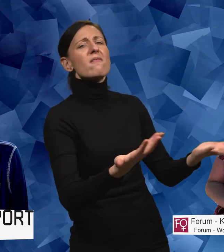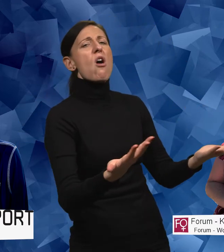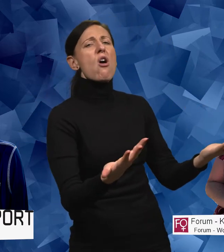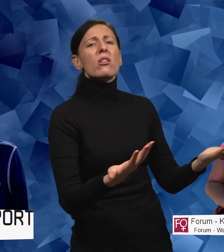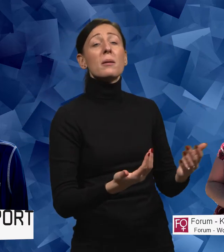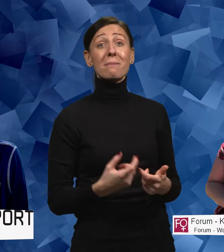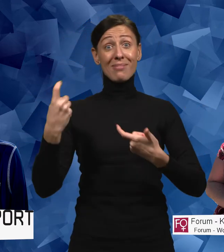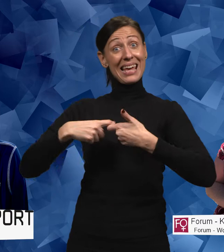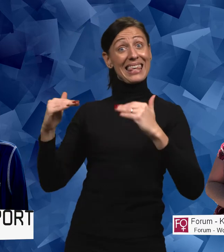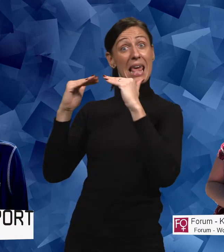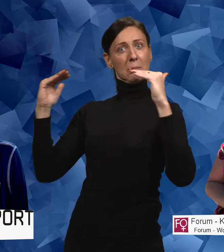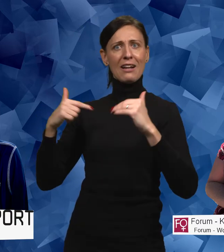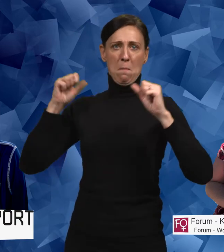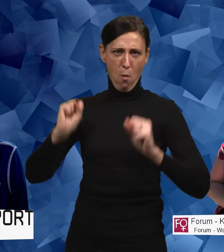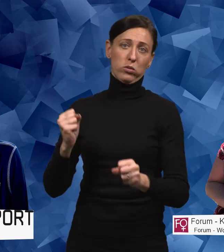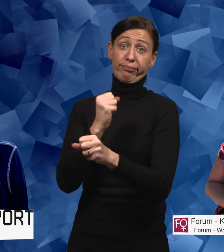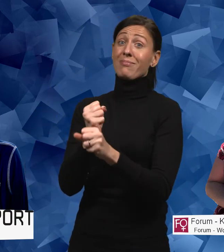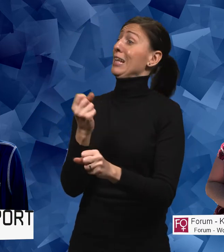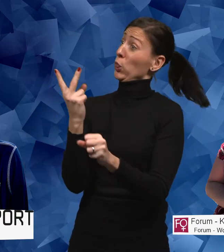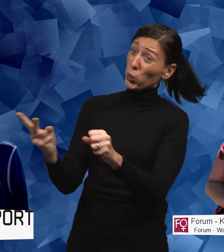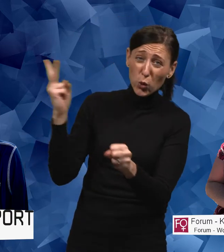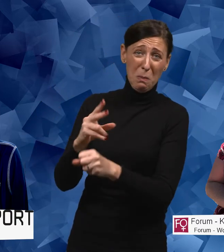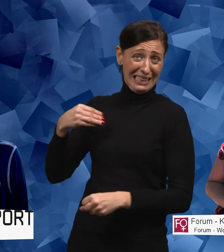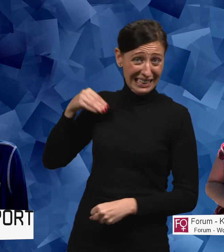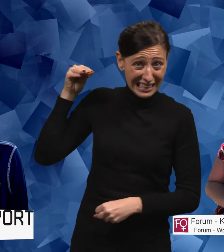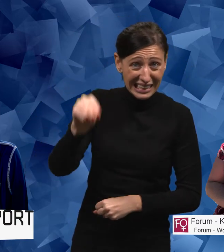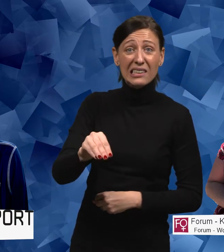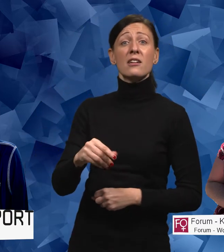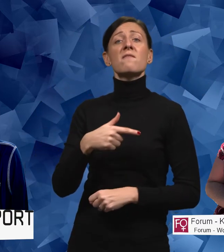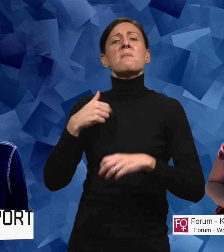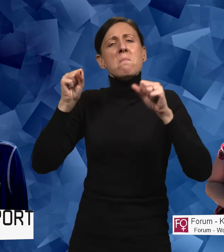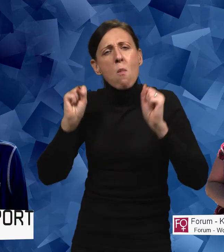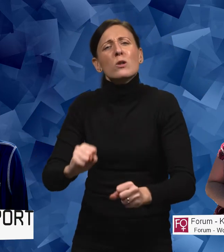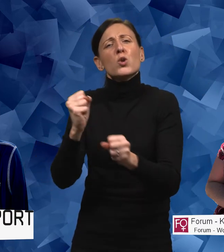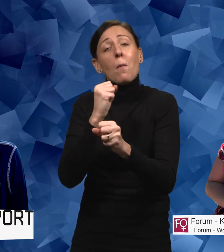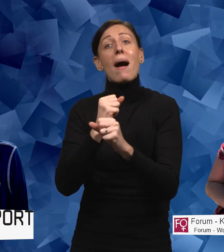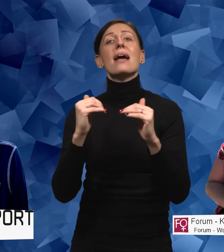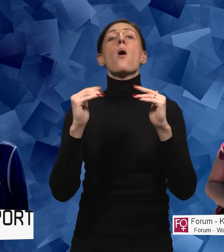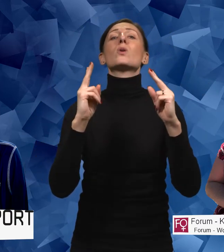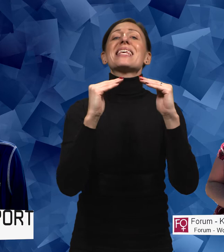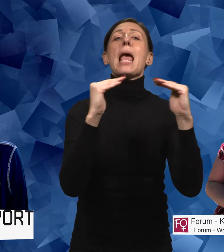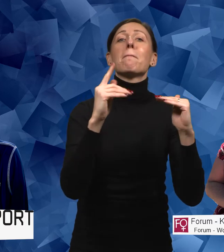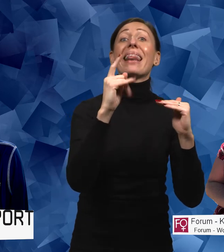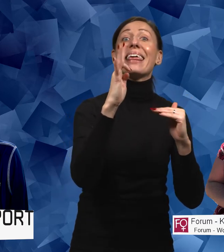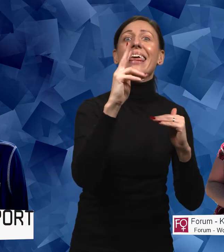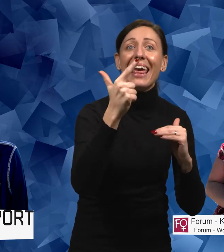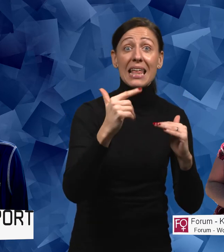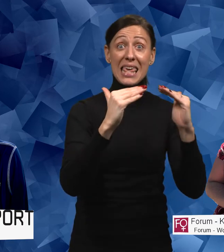Så jämställdheten måste vi ju jobba med dubbelt. Men vi måste också jobba med jämlikhet. Jämställdhet och